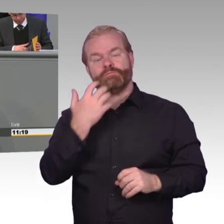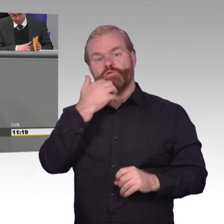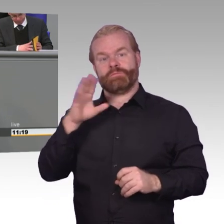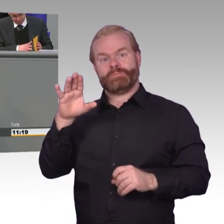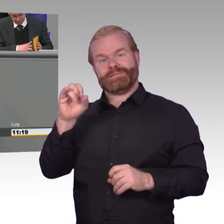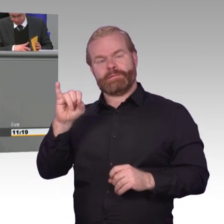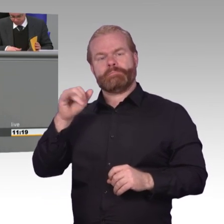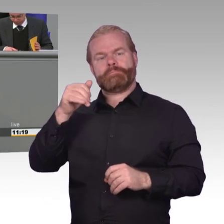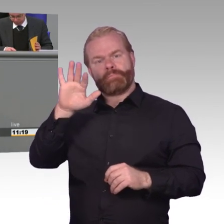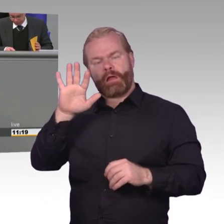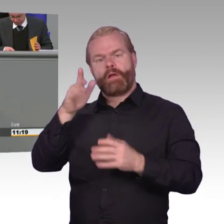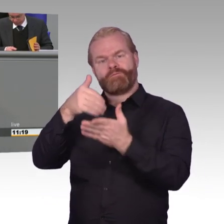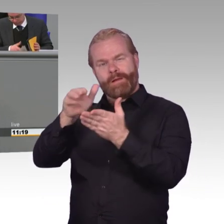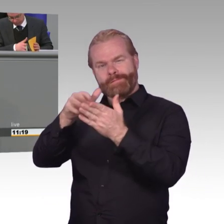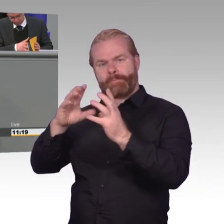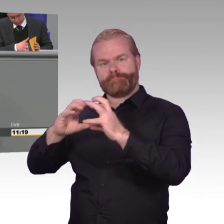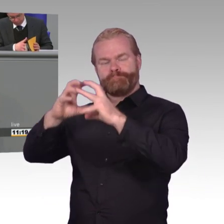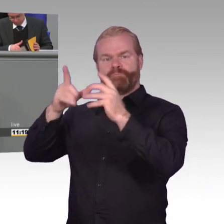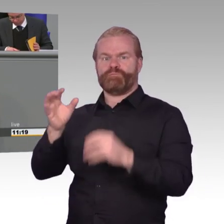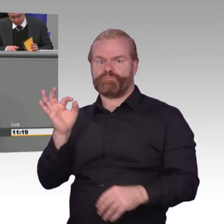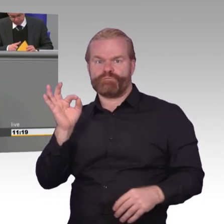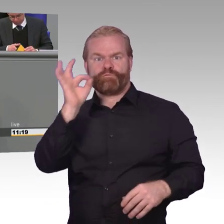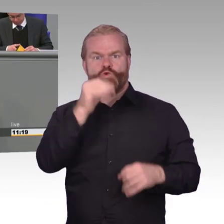weitere Themen aus dem Arbeitsportfolio des BSI.